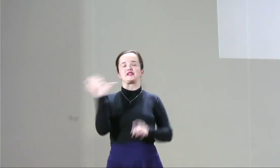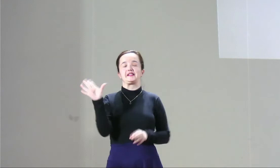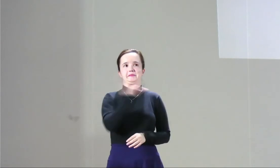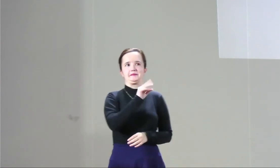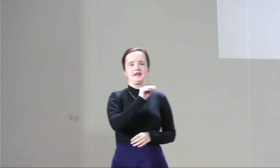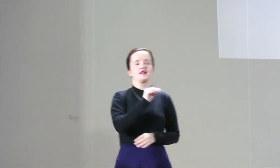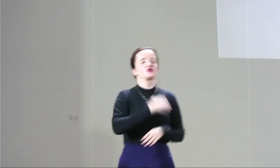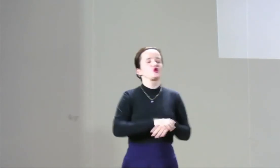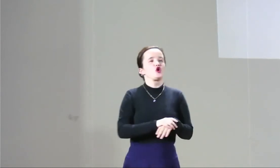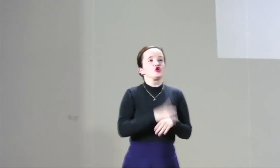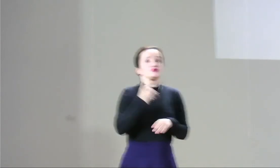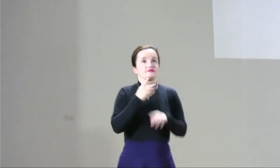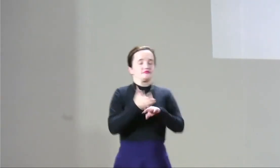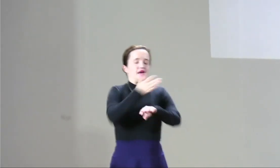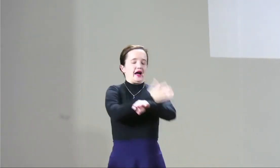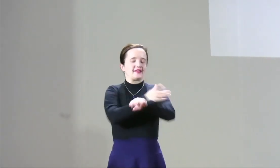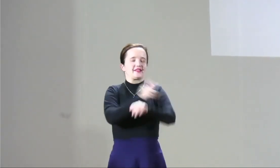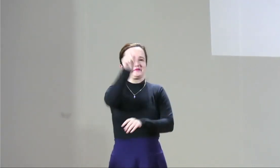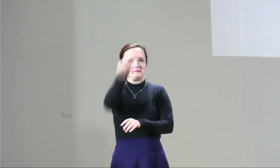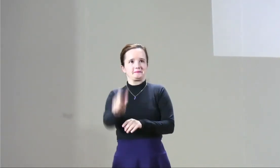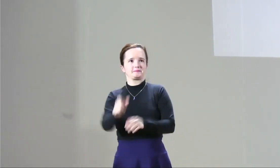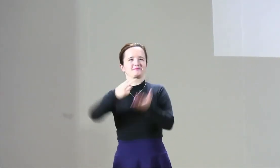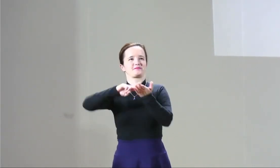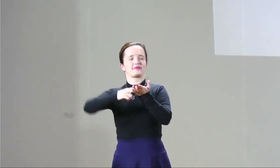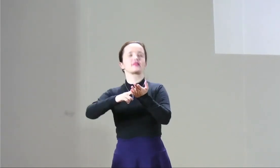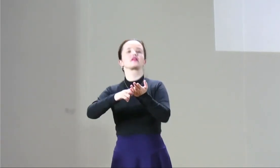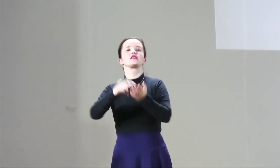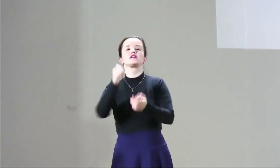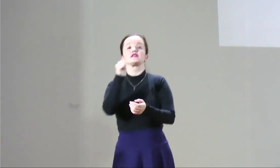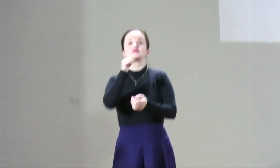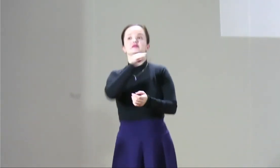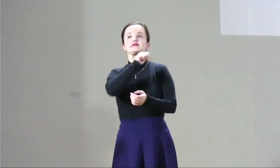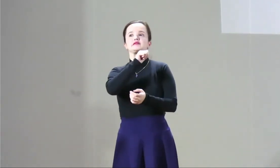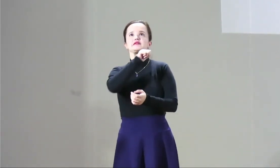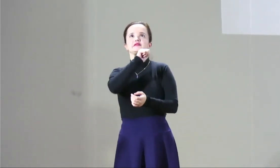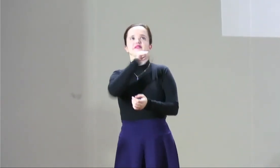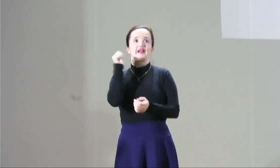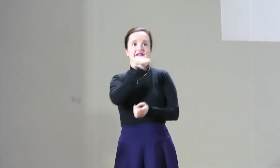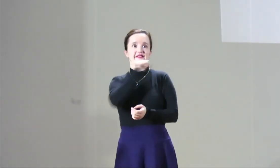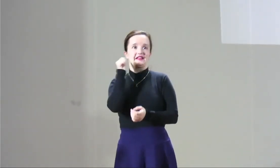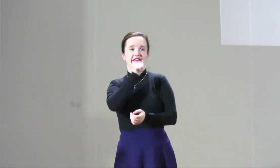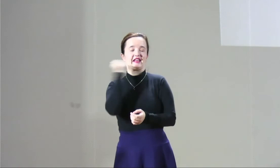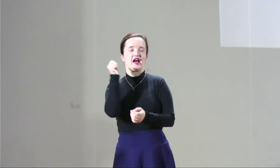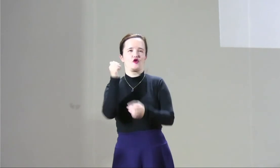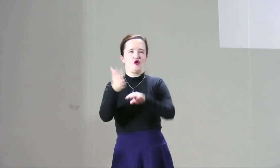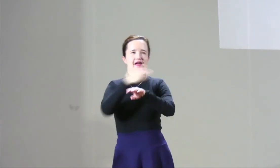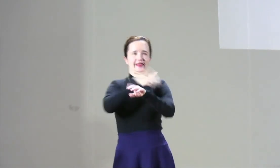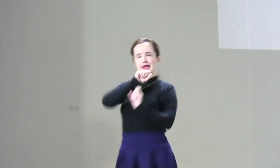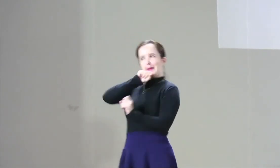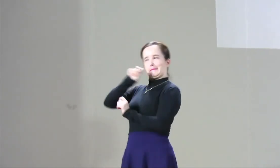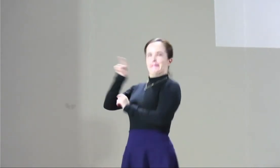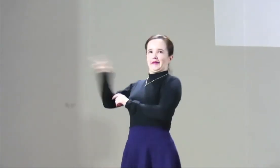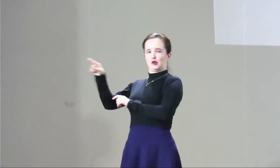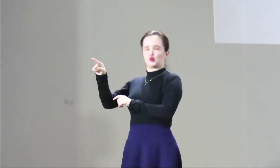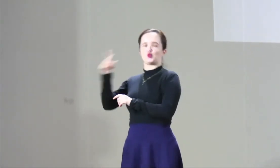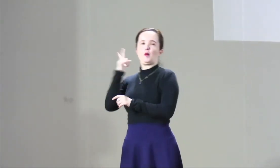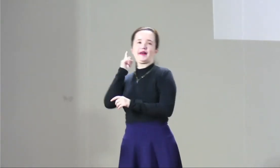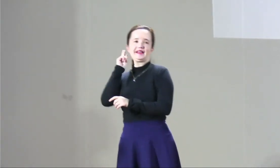acá está bien buenos días para todos con respecto a la pregunta que hizo